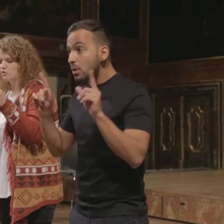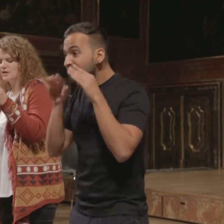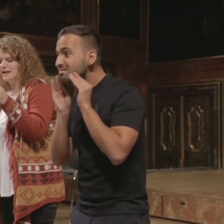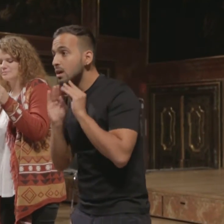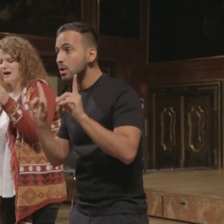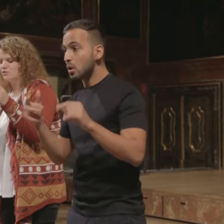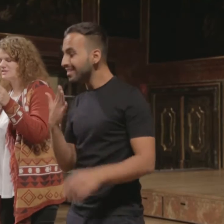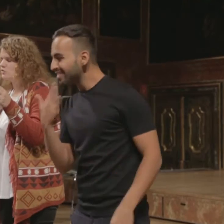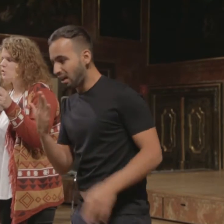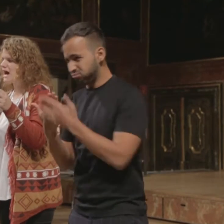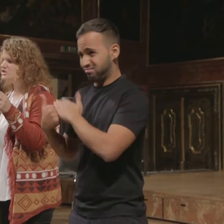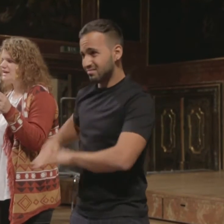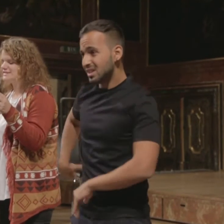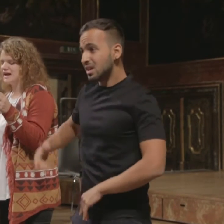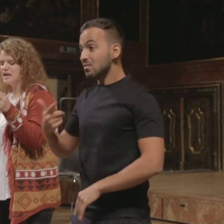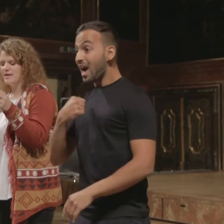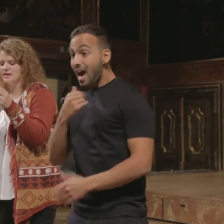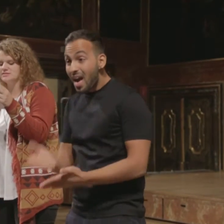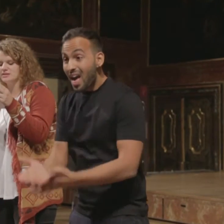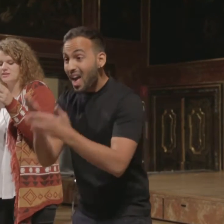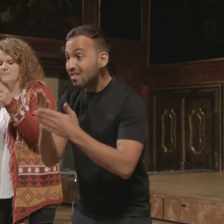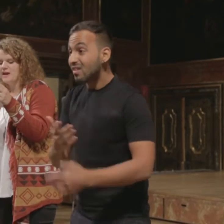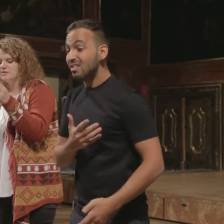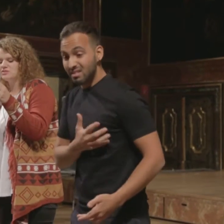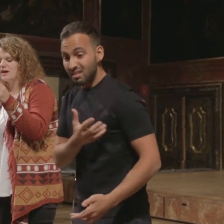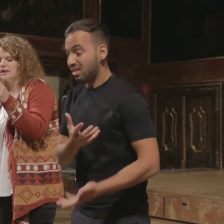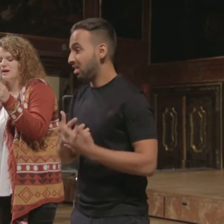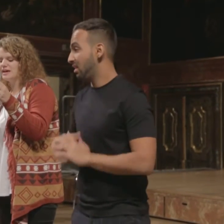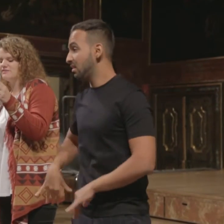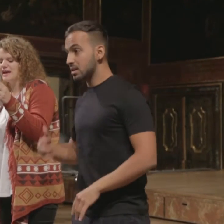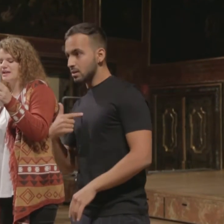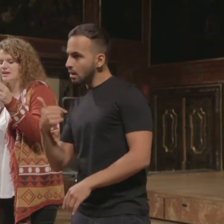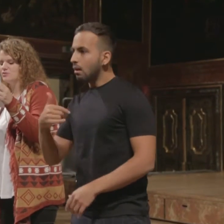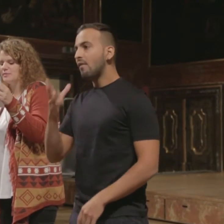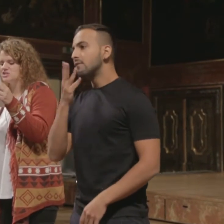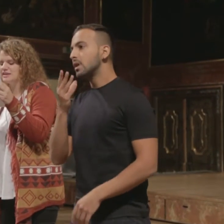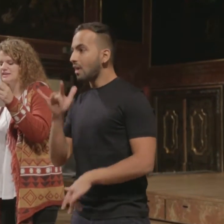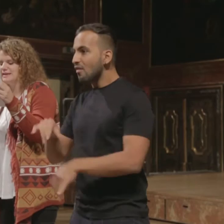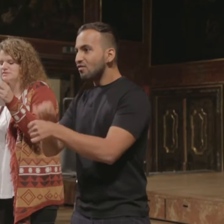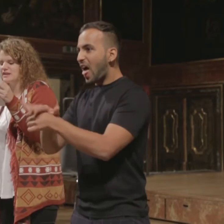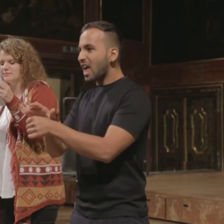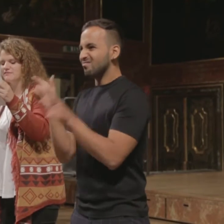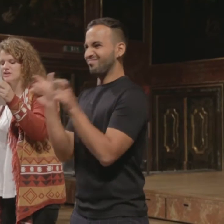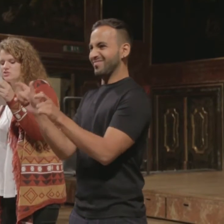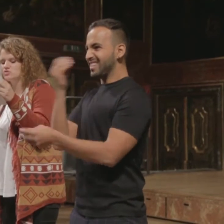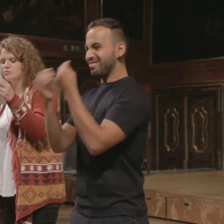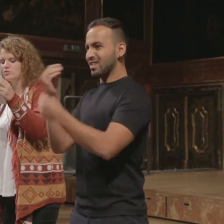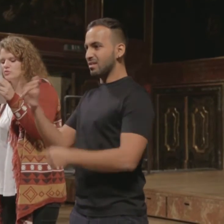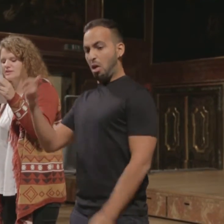unhaltbar. Unsere Courage ist halbherzig. Wenn mich noch einmal eine Veganerin über meinen schlechten Lebenswandel mit Fleischkonsum und über